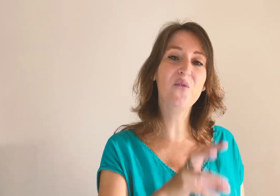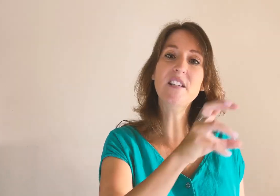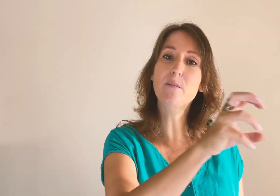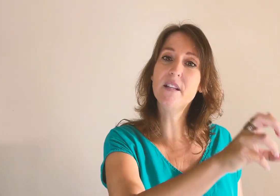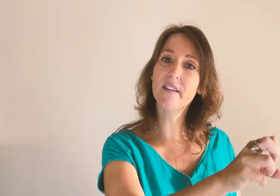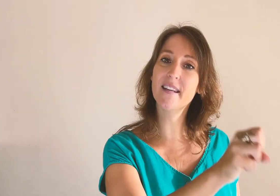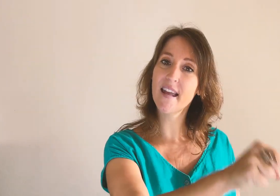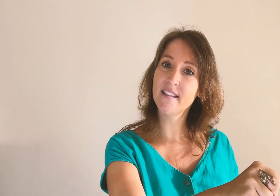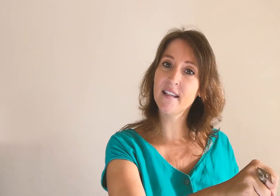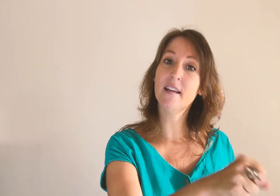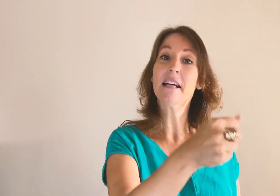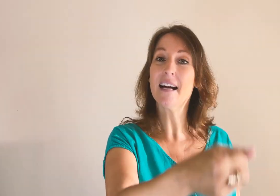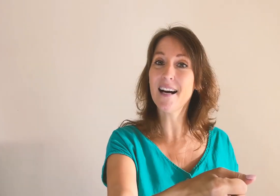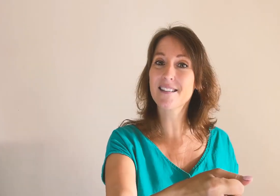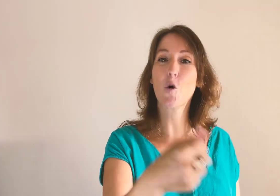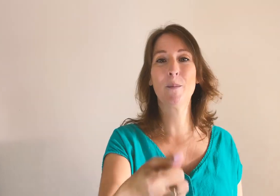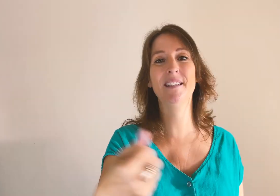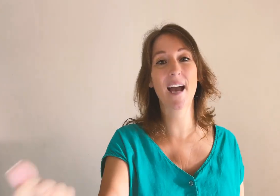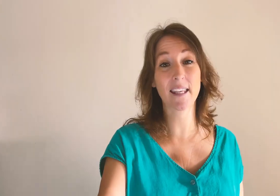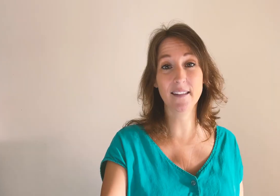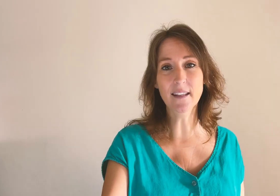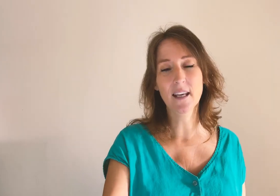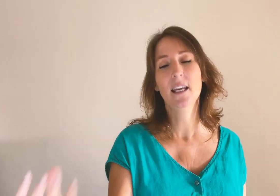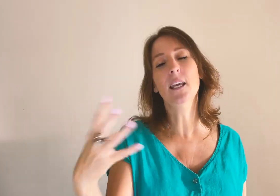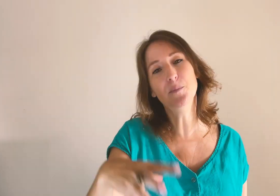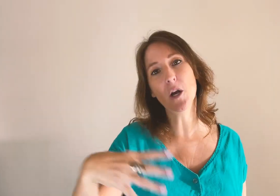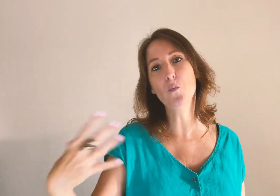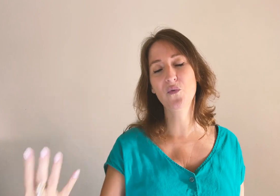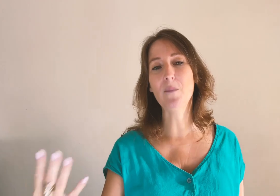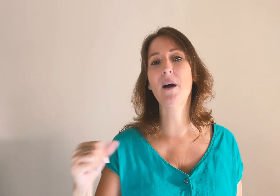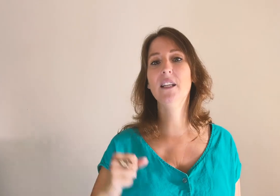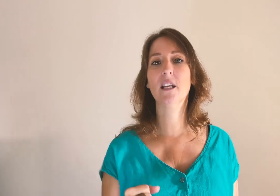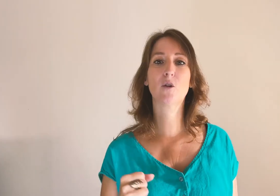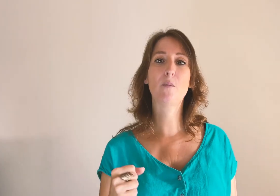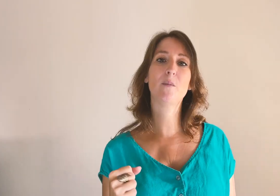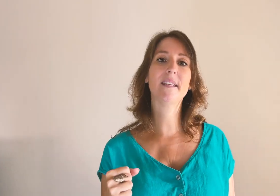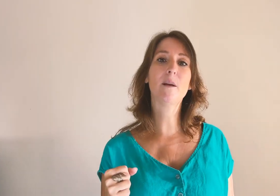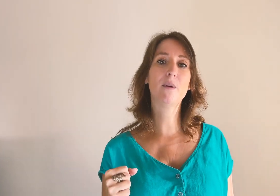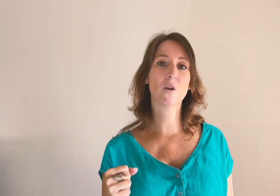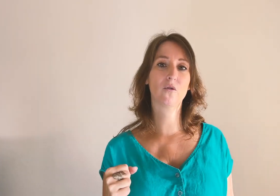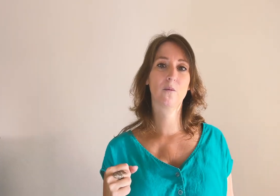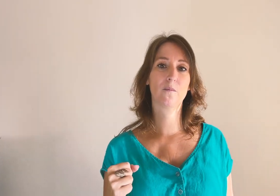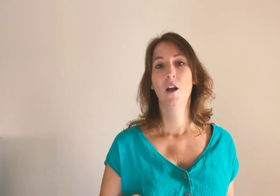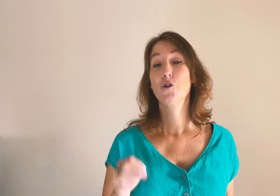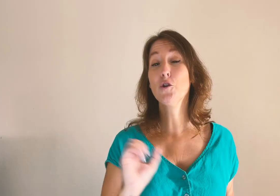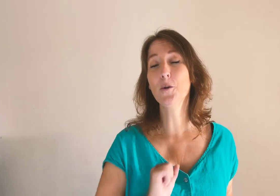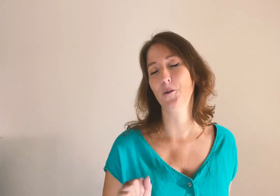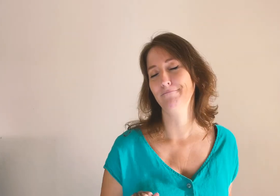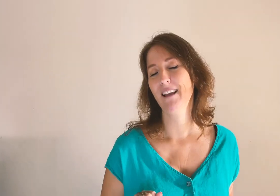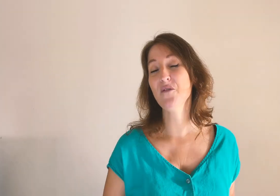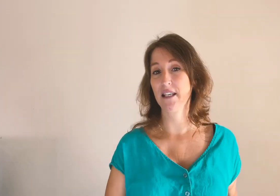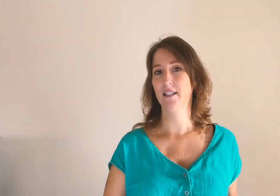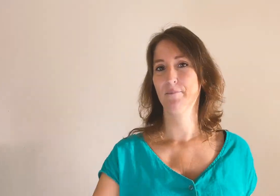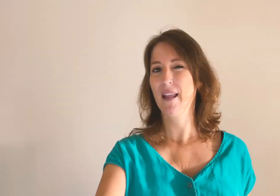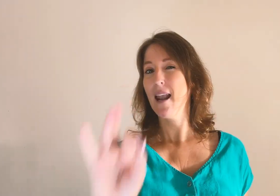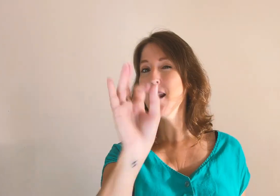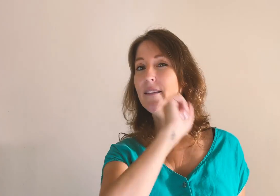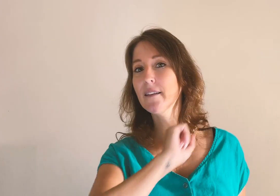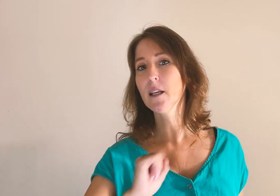visibilité gagnée grâce aux médias acquis, eh bien, on pouvait le pallier avec de la publicité payante. Cependant, avec les dernières